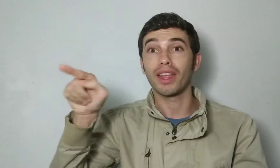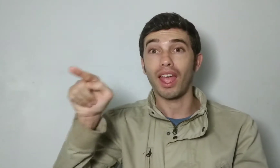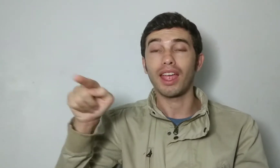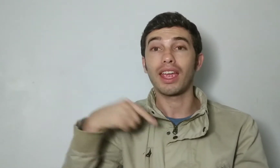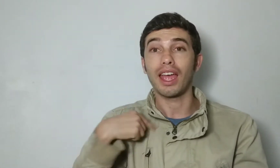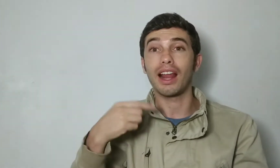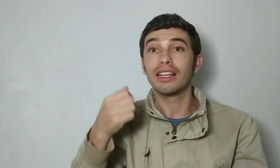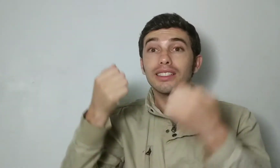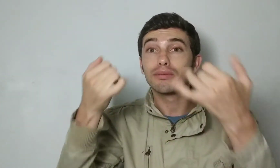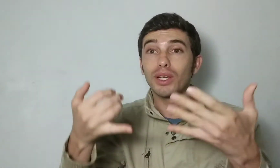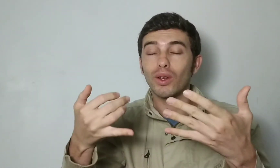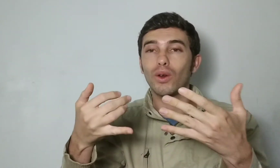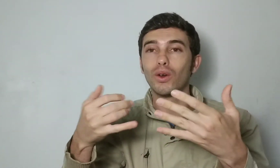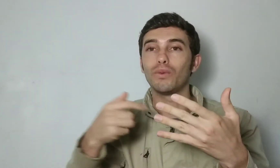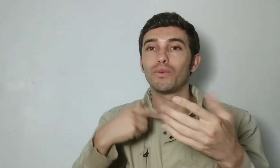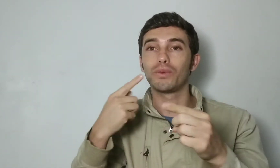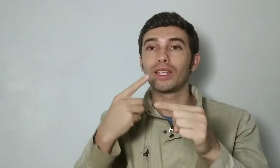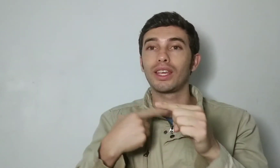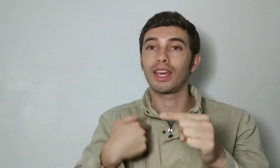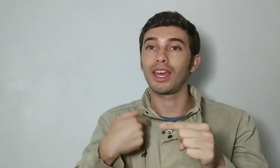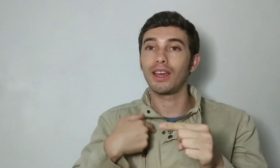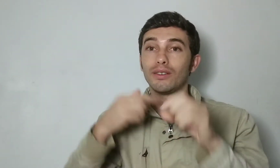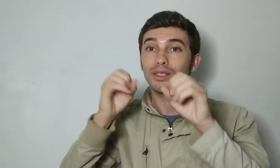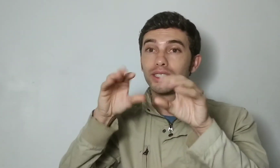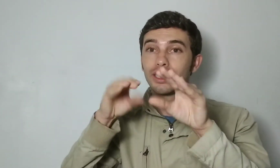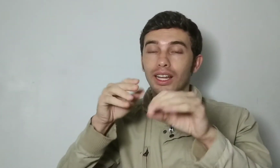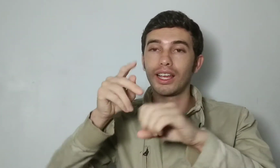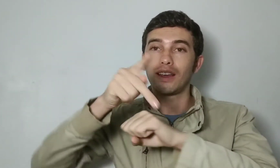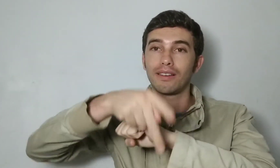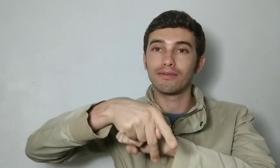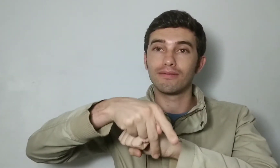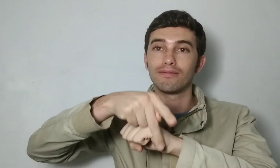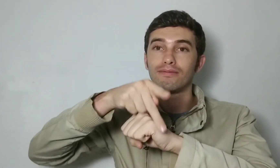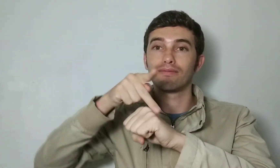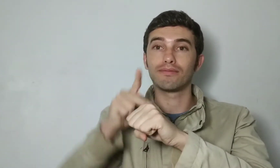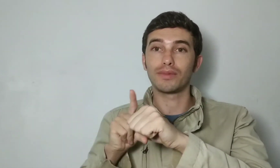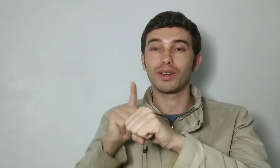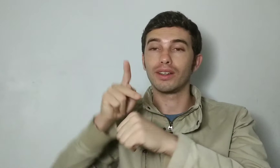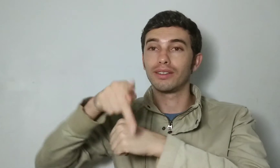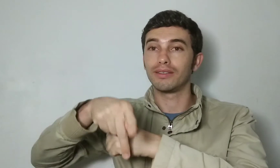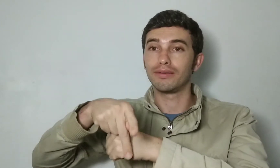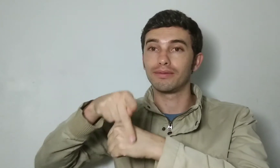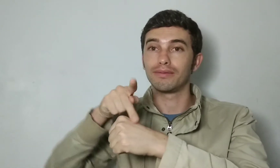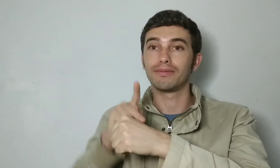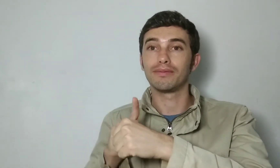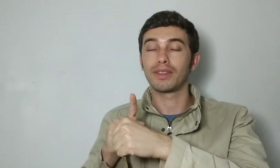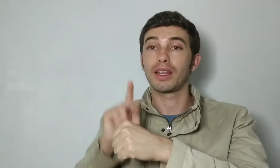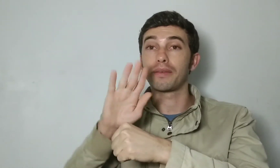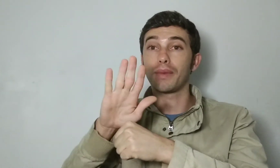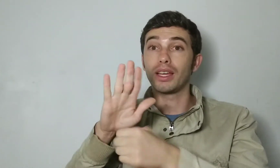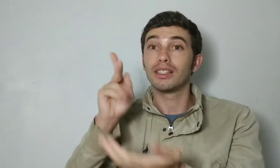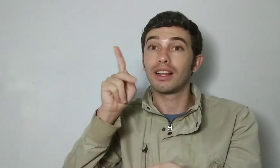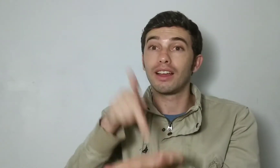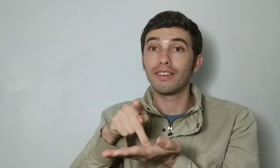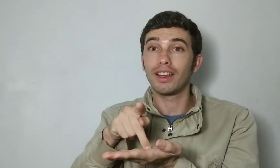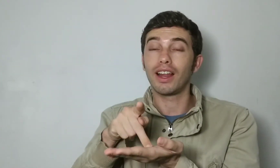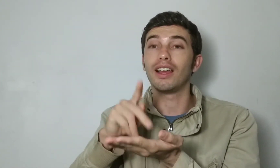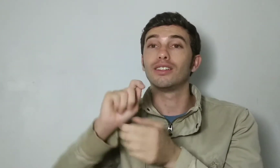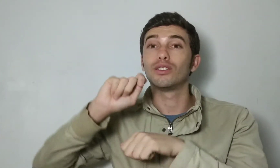ela explicou que eu ensinei no sentido errado, então eu ensinei de